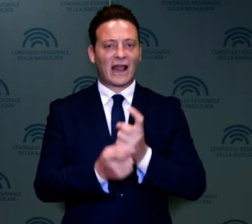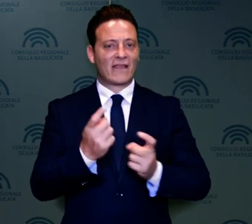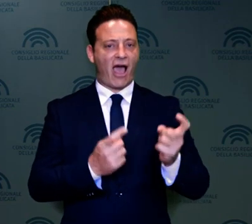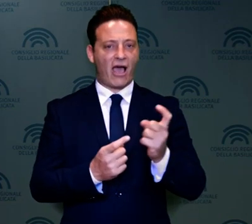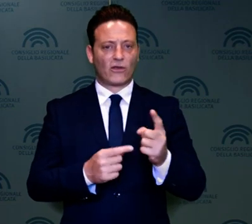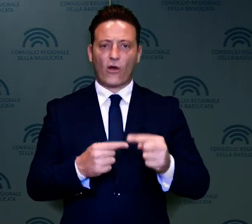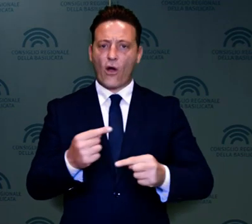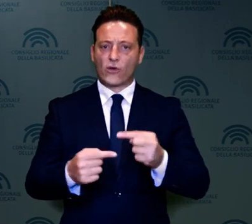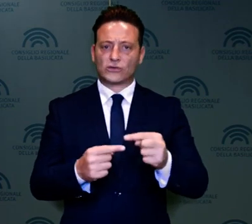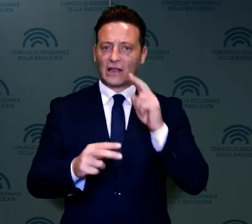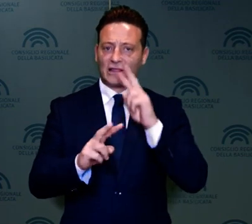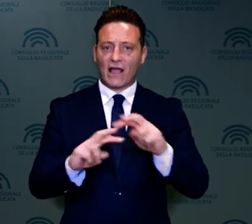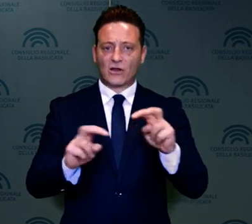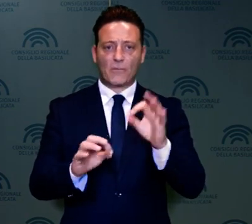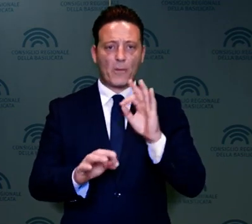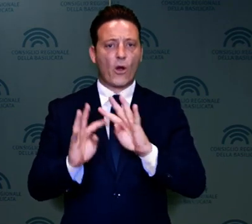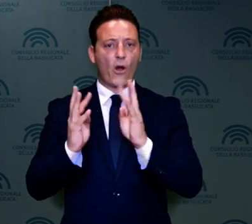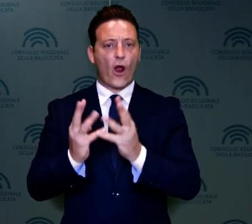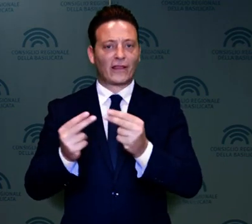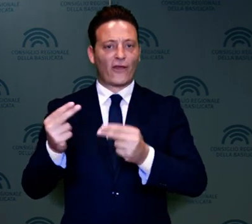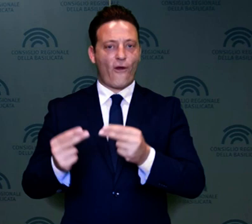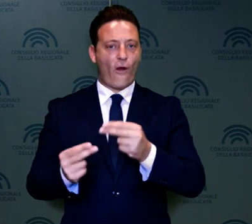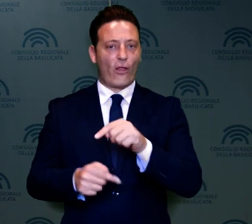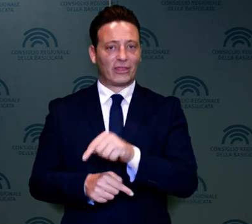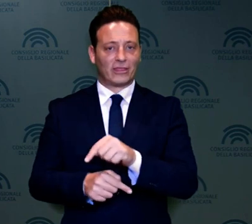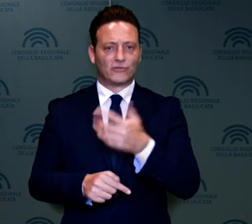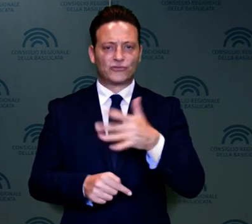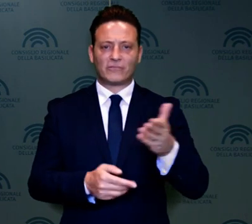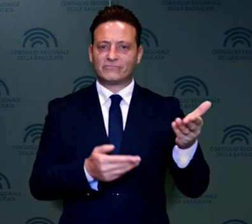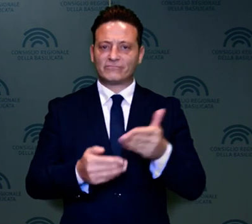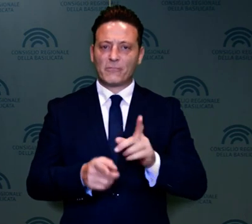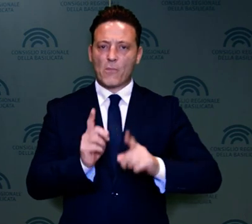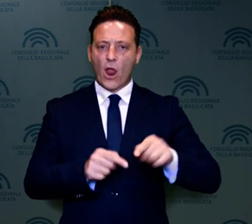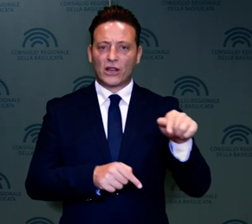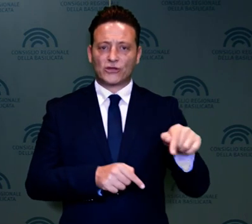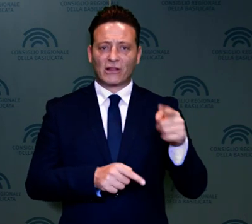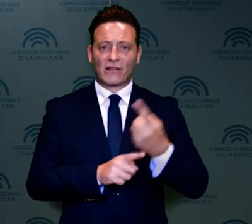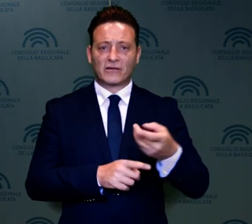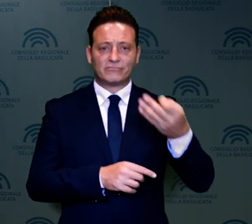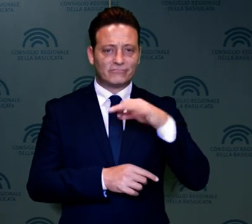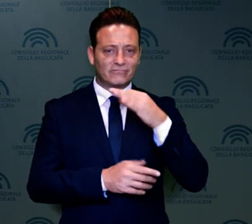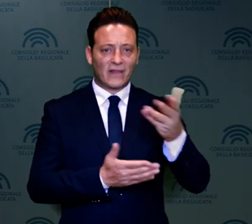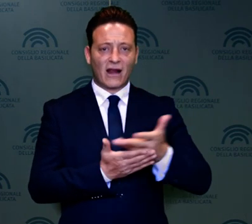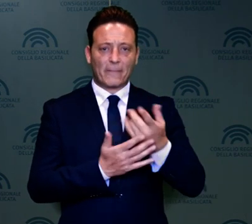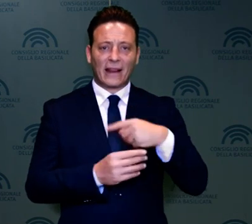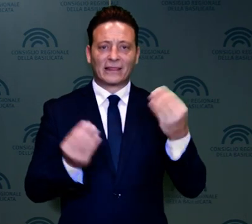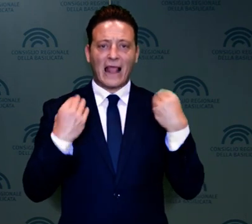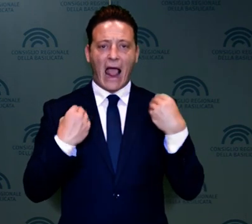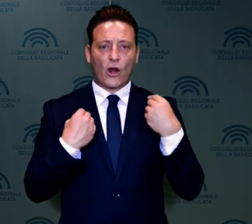quale è in corso l'indagine della Corte dei Conti, che ha invitato alcuni esponenti politici a dedurre per un danno erariale di oltre